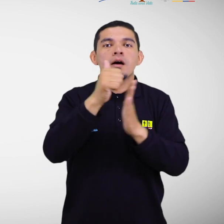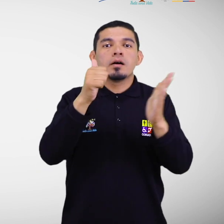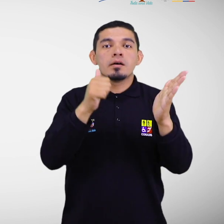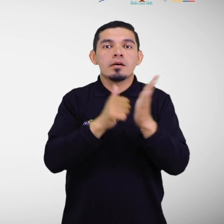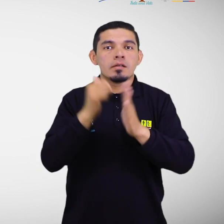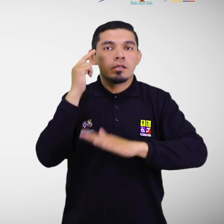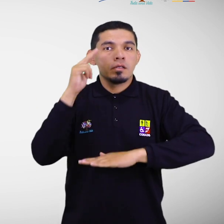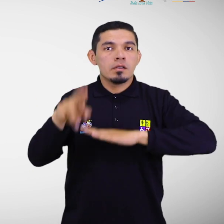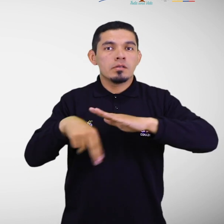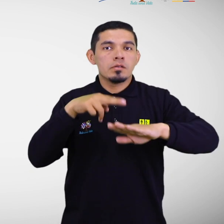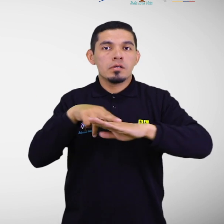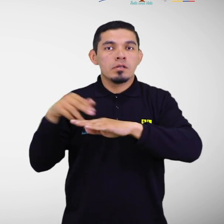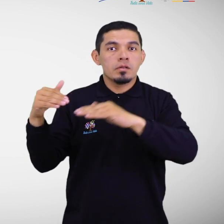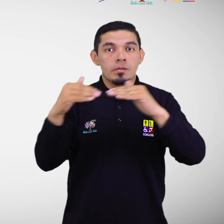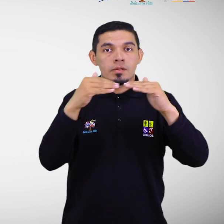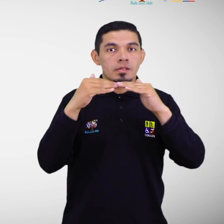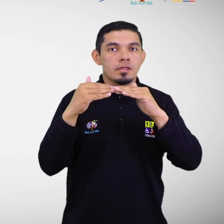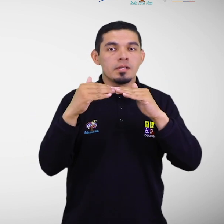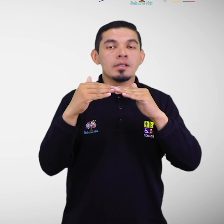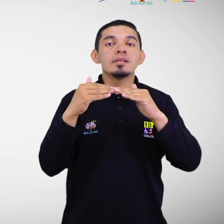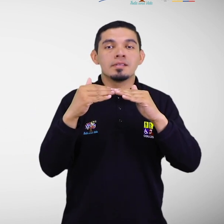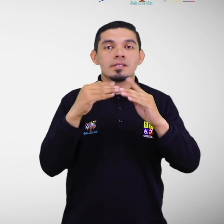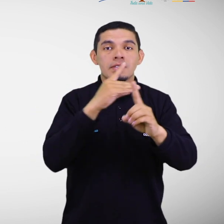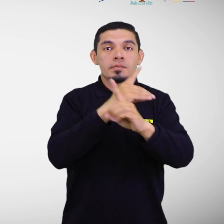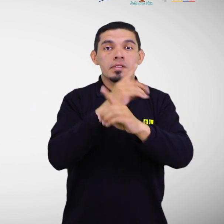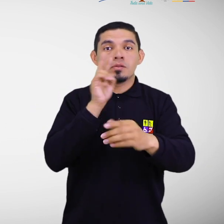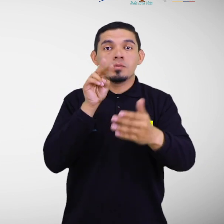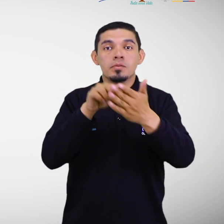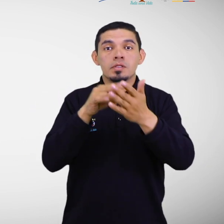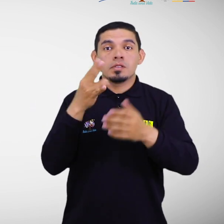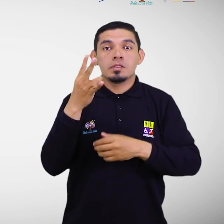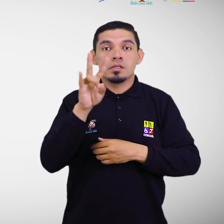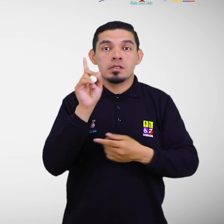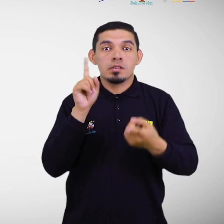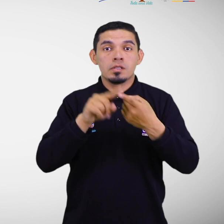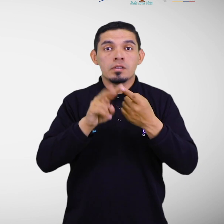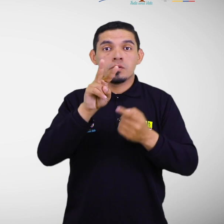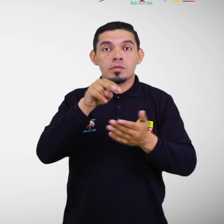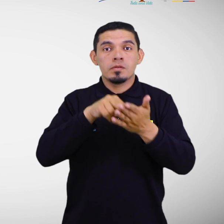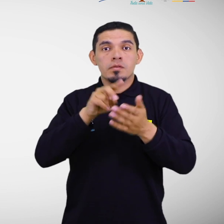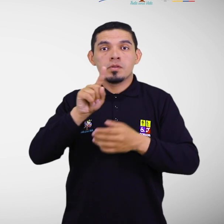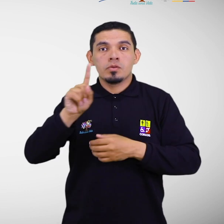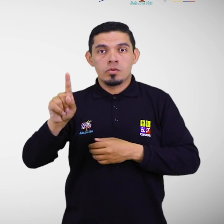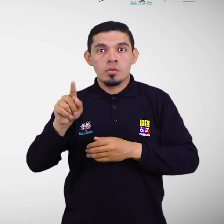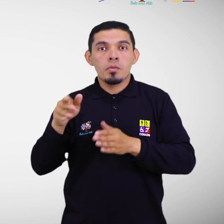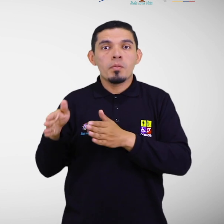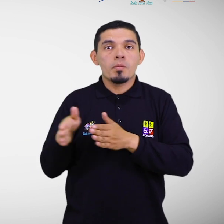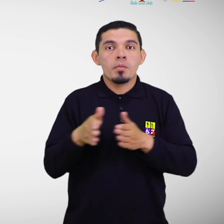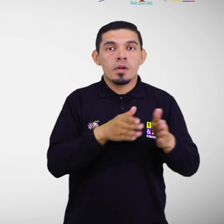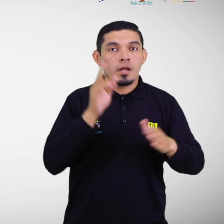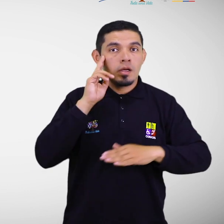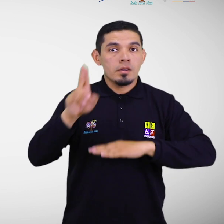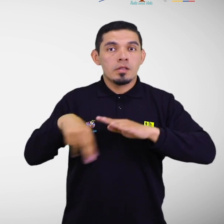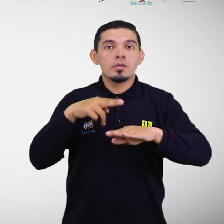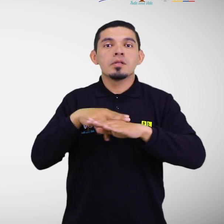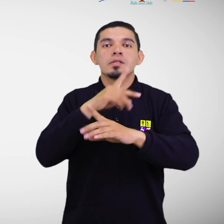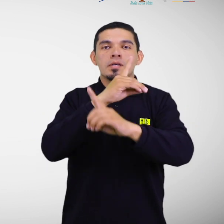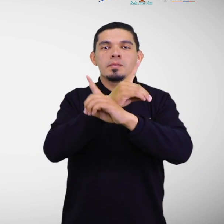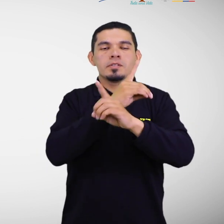Nacional para la Igualdad de Discapacidades de 2017 a 2021, Plan Nacional de